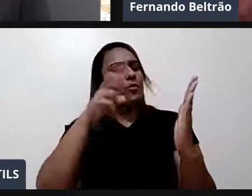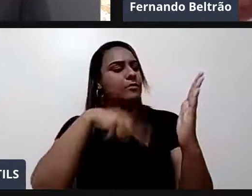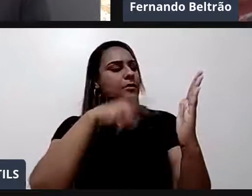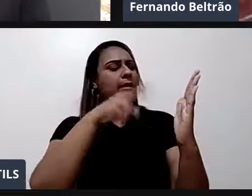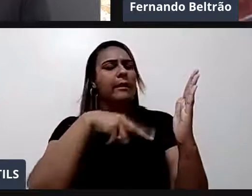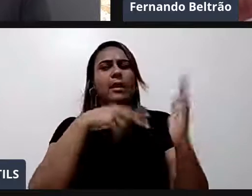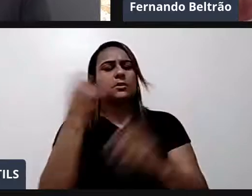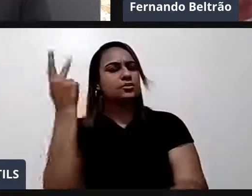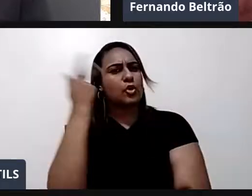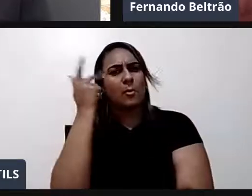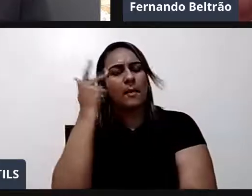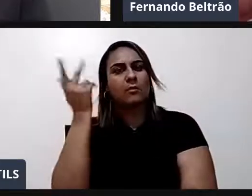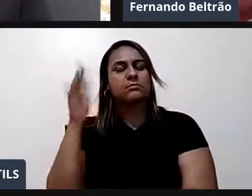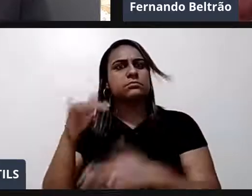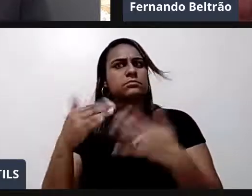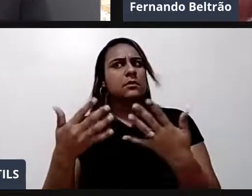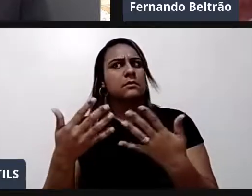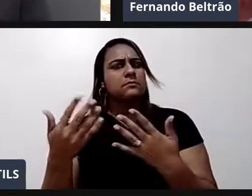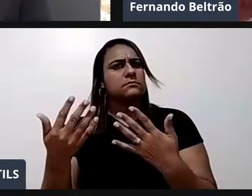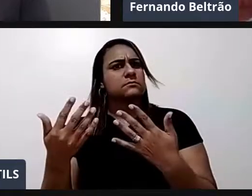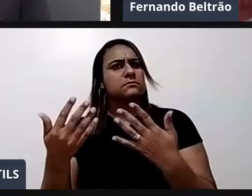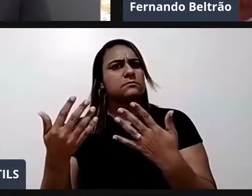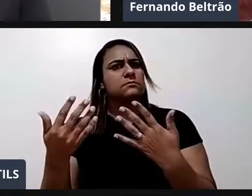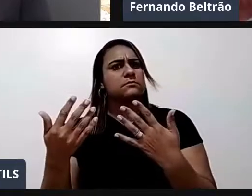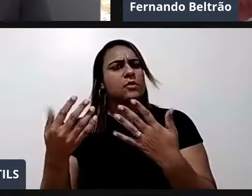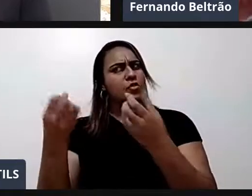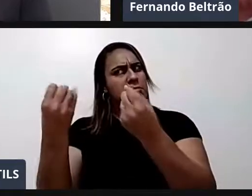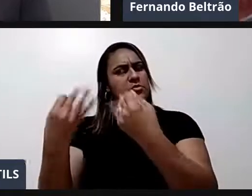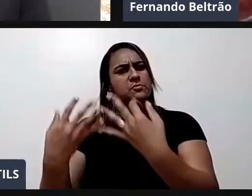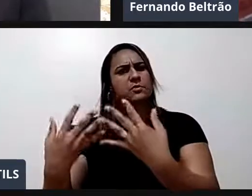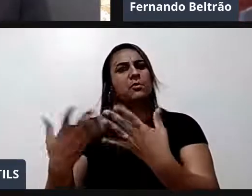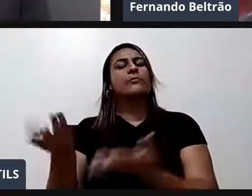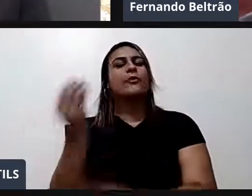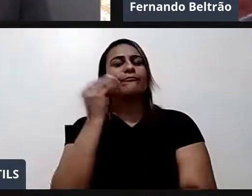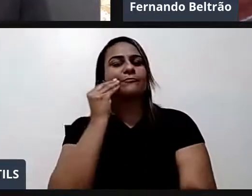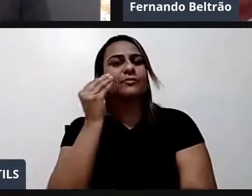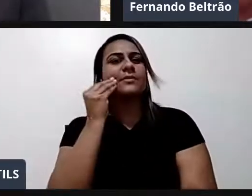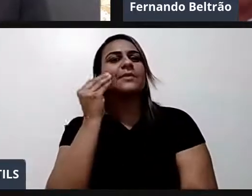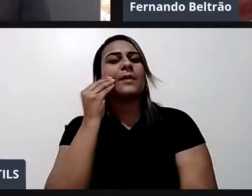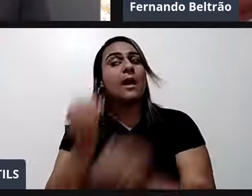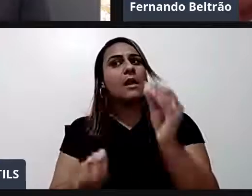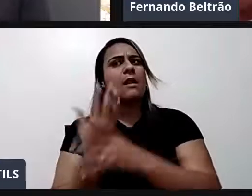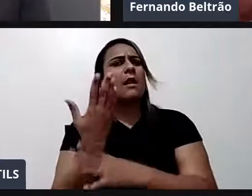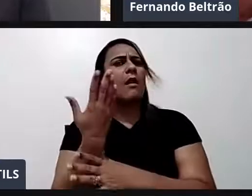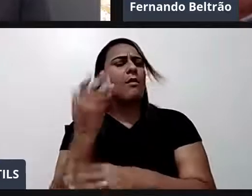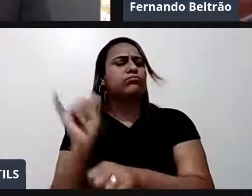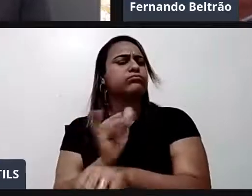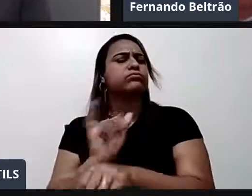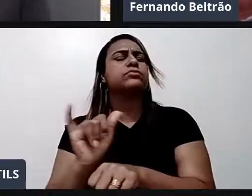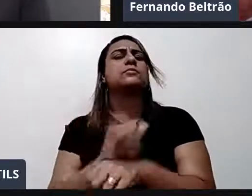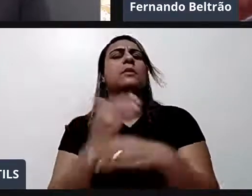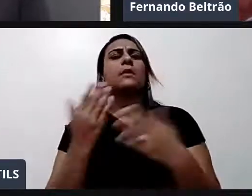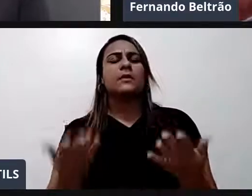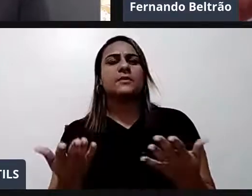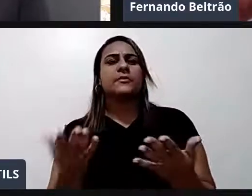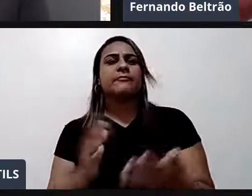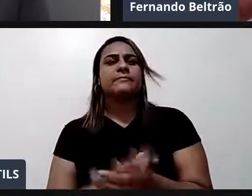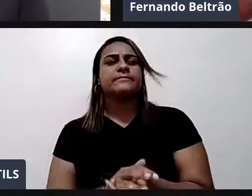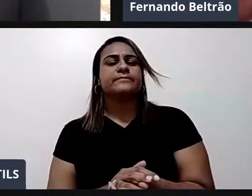disse isso. Eu disse. Então. Eu vou tentar fazer alguma coisa. Mais consistente. Aí. Ao invés de fazer uma live. Eu